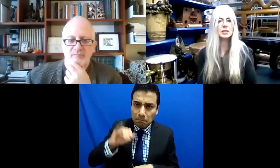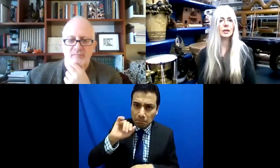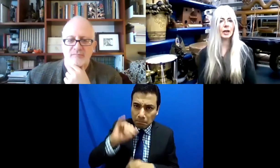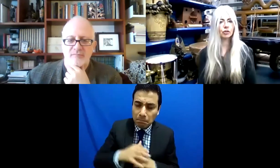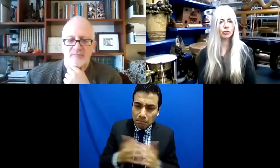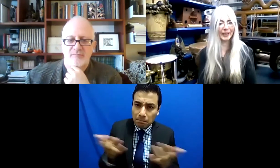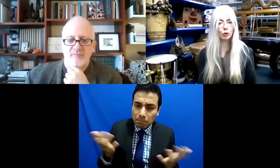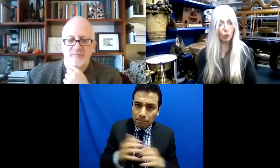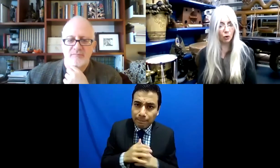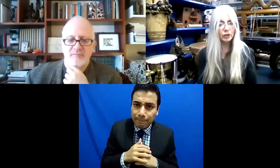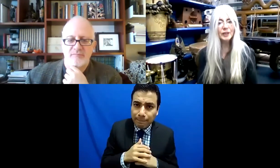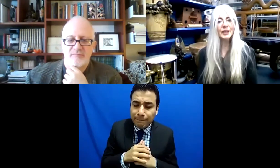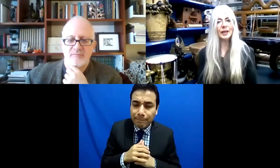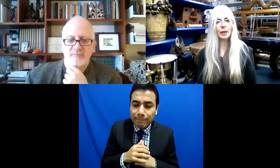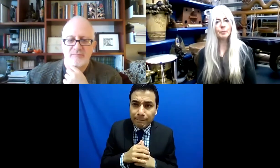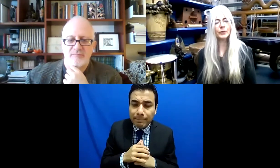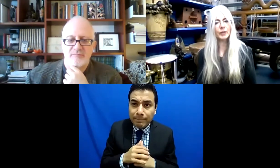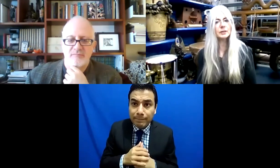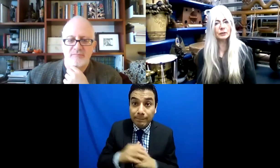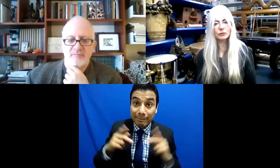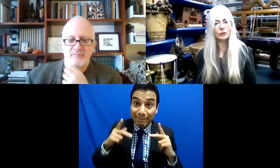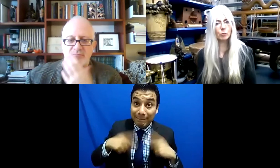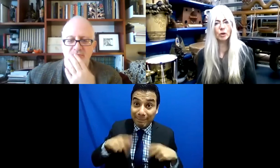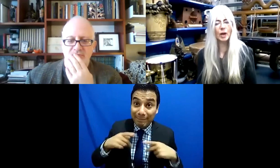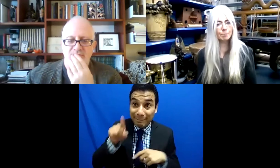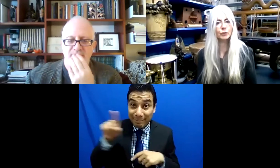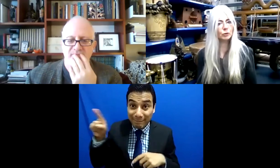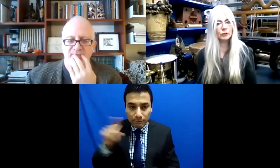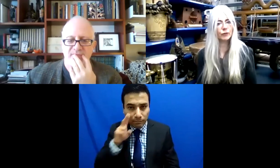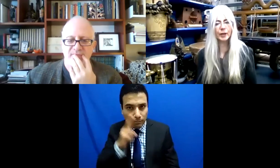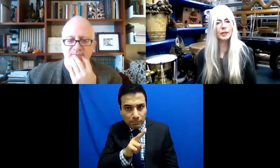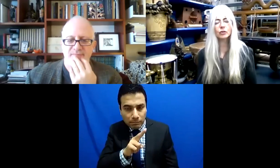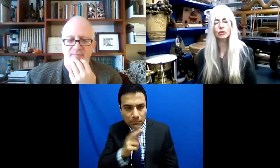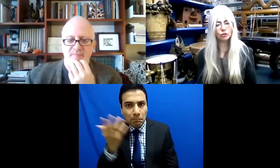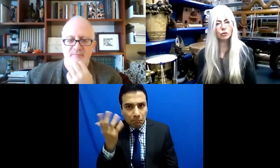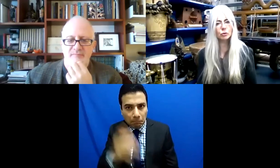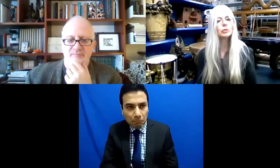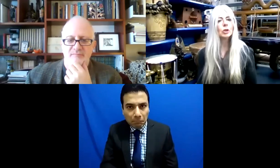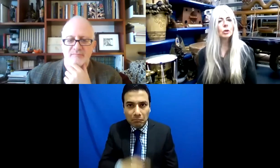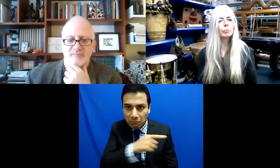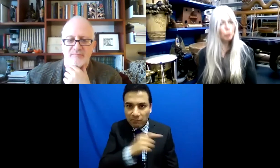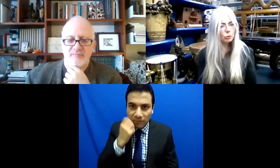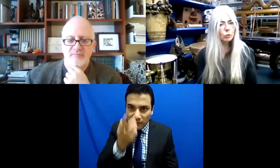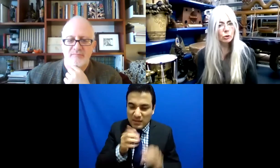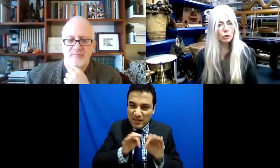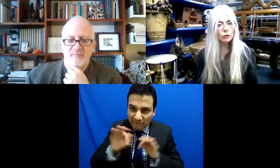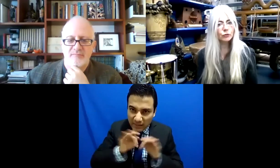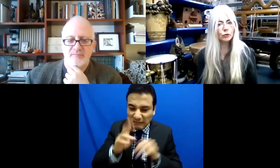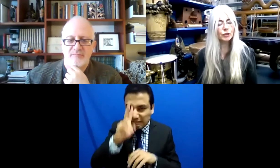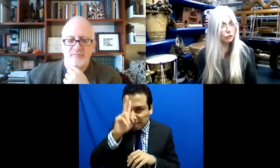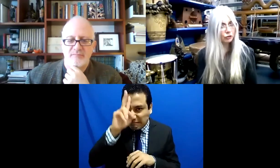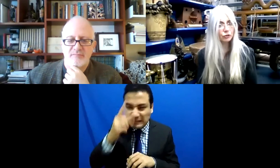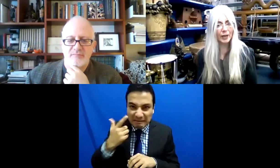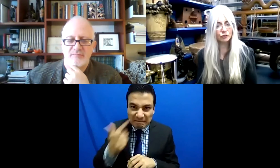se dieron cuenta de que había una persona que estaba dispuesta a trabajar y avanzar. Bueno,